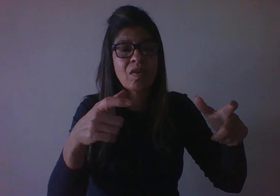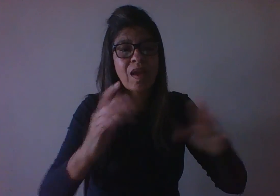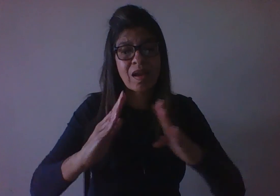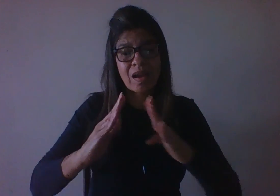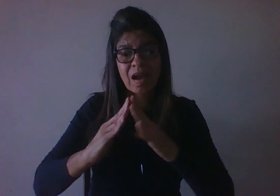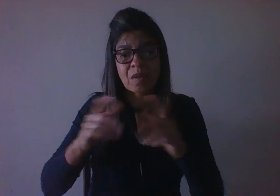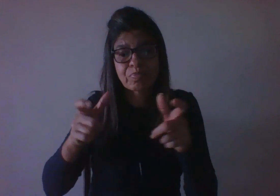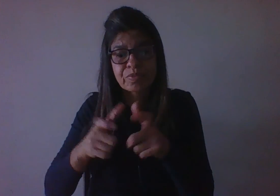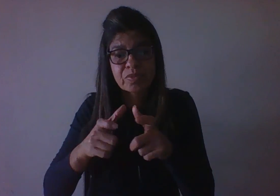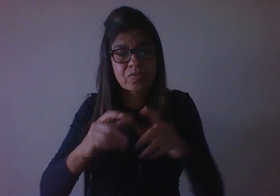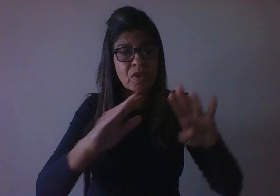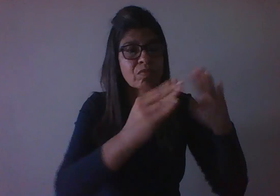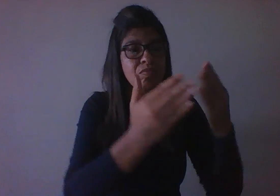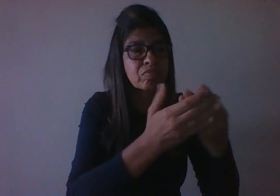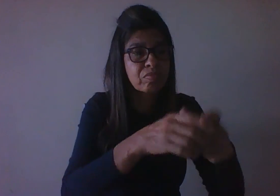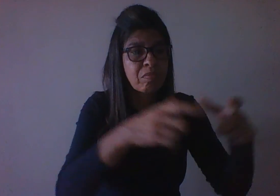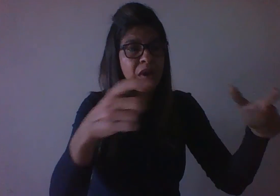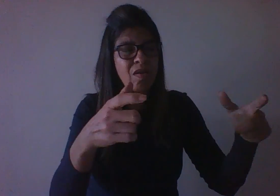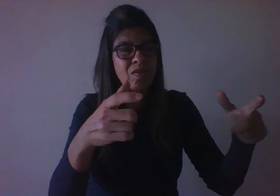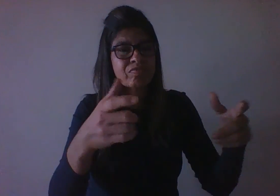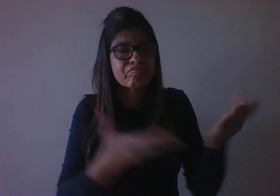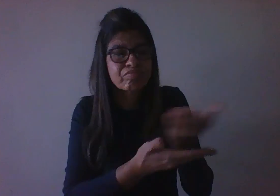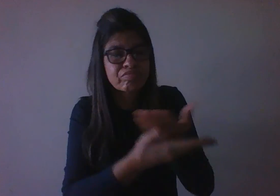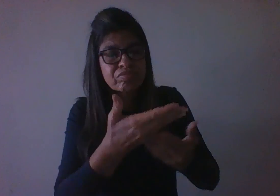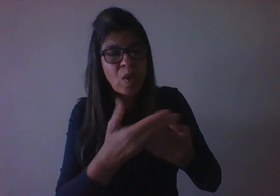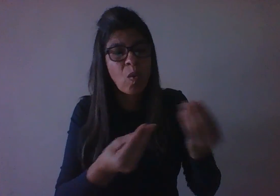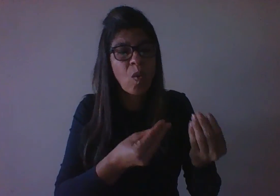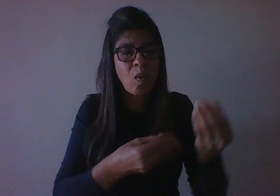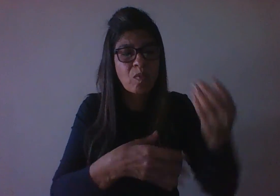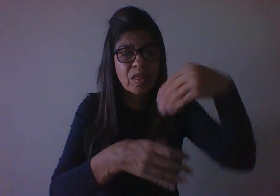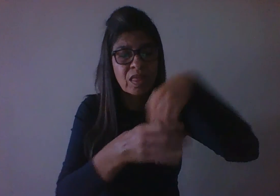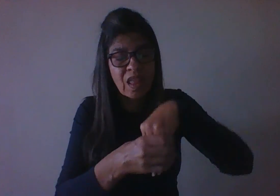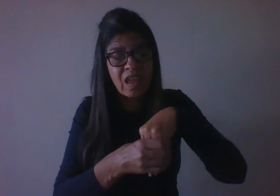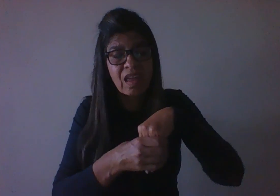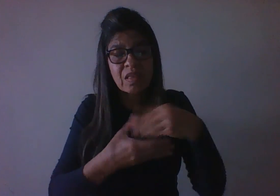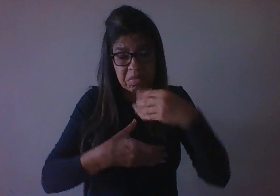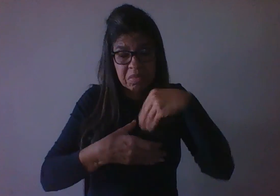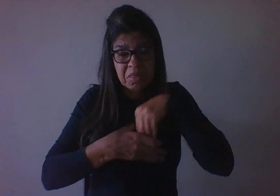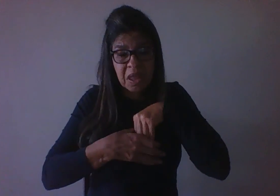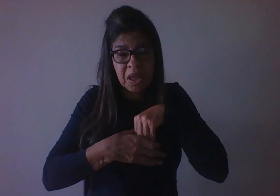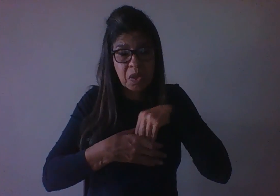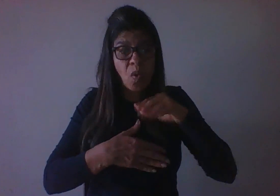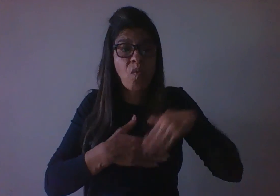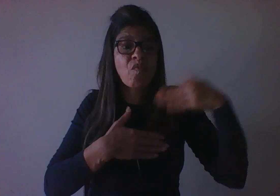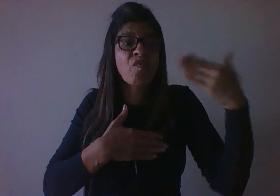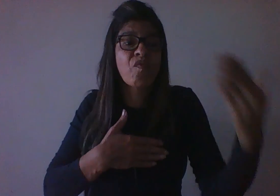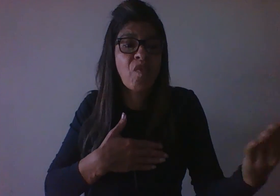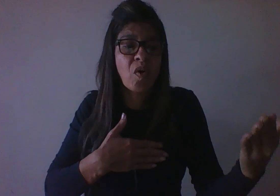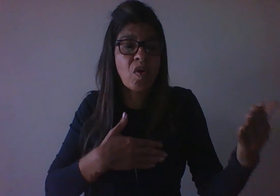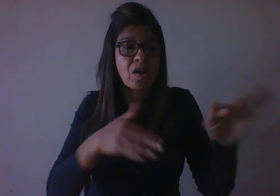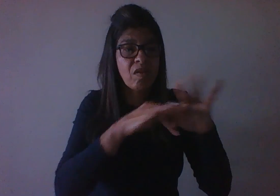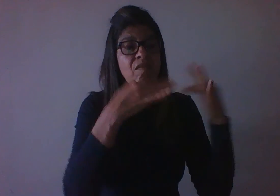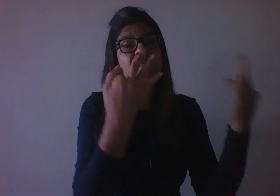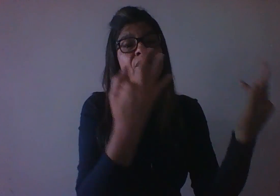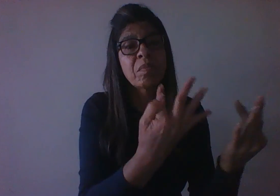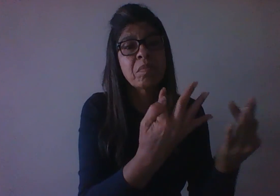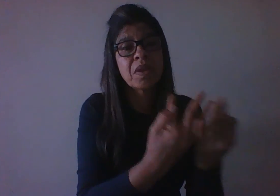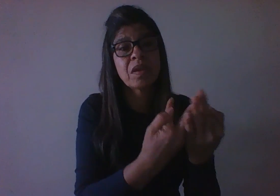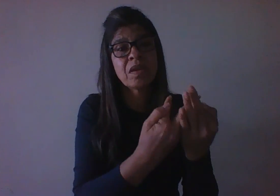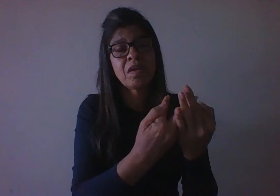exossistema, que são todas as influências externas que afetam a criança, os pais e a sua família, então, gente está pensando em uma lógica de